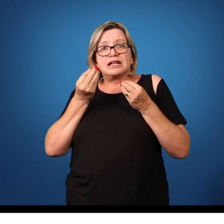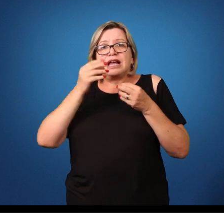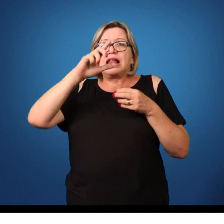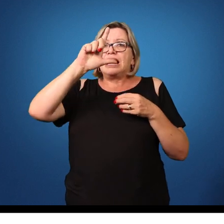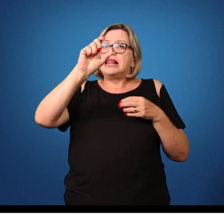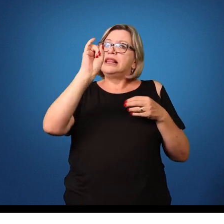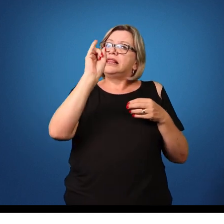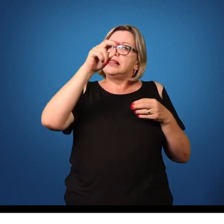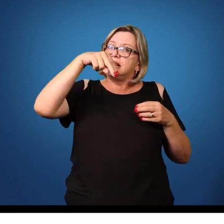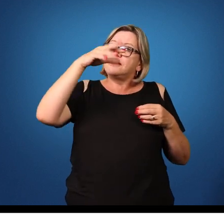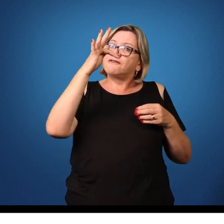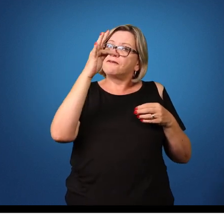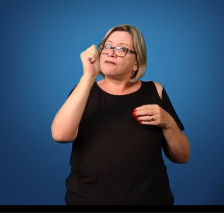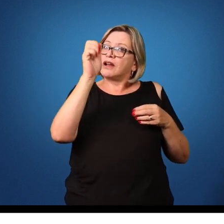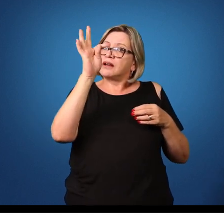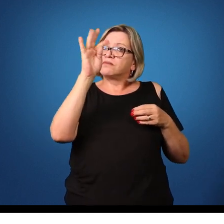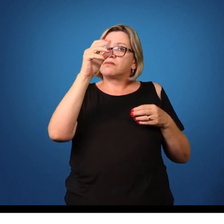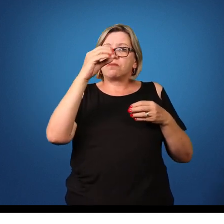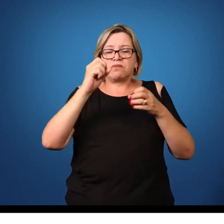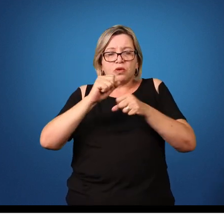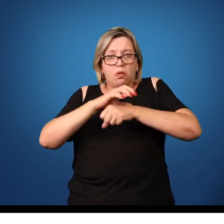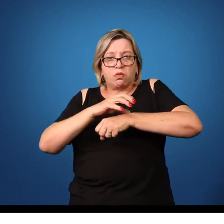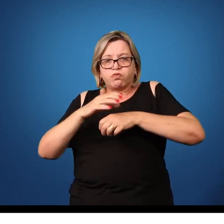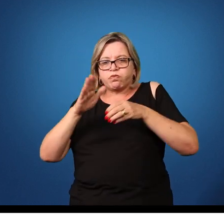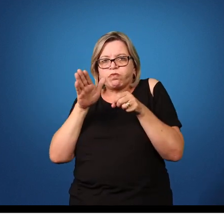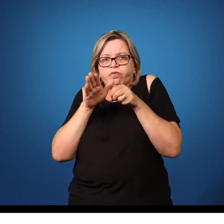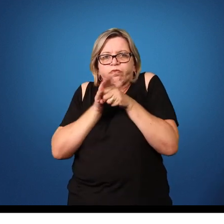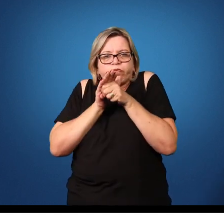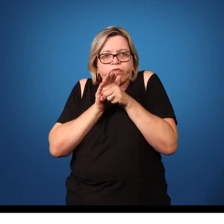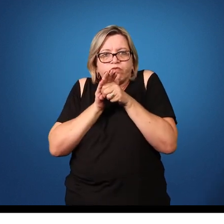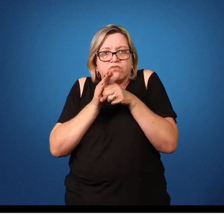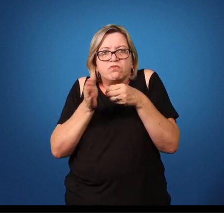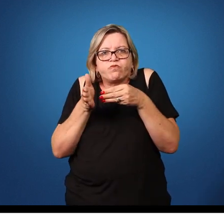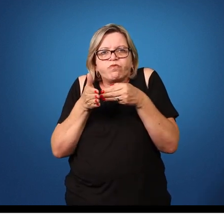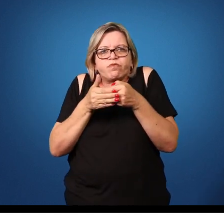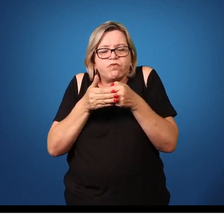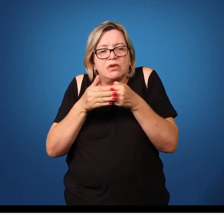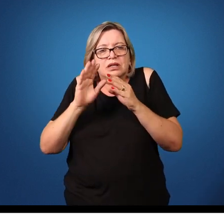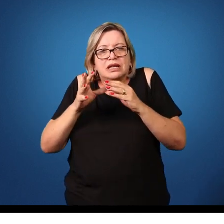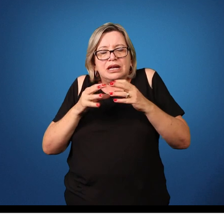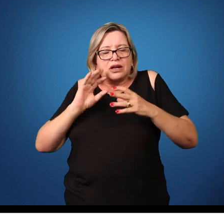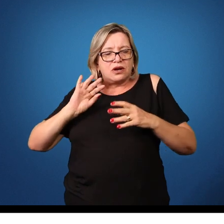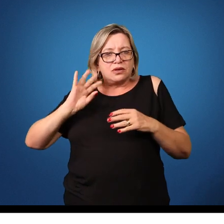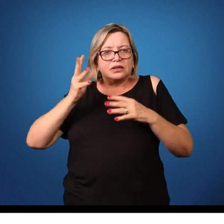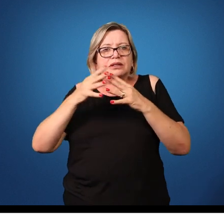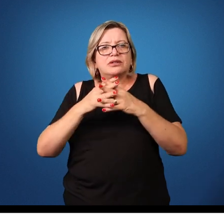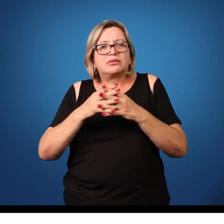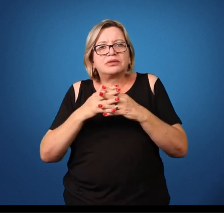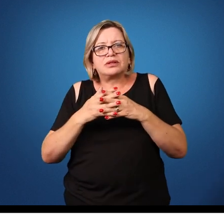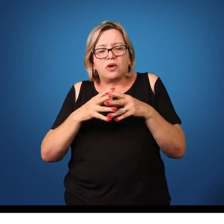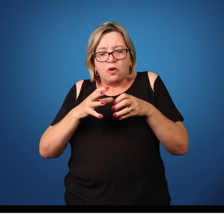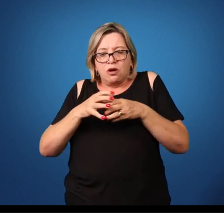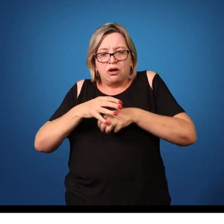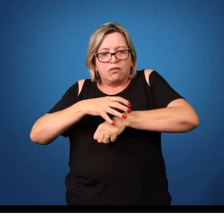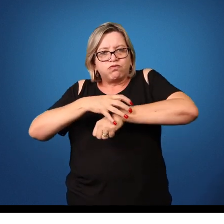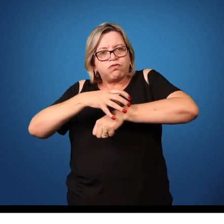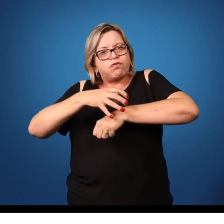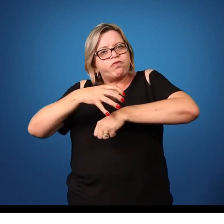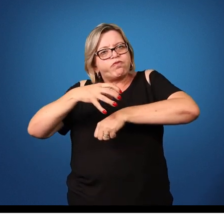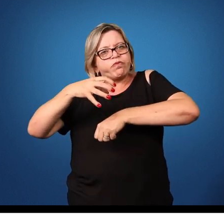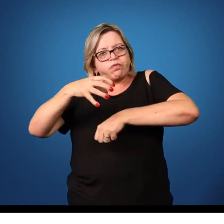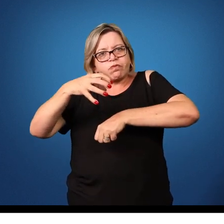linfáticos, e por conta disso, complicações como, por exemplo, o inchaço